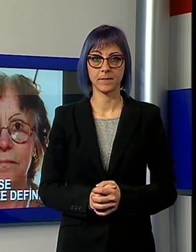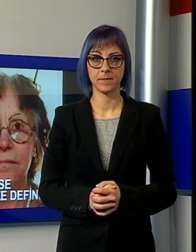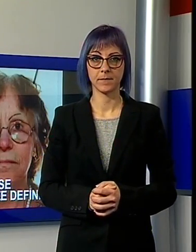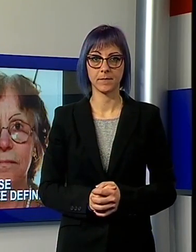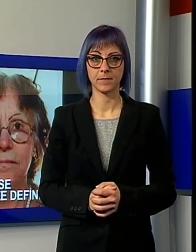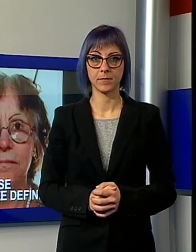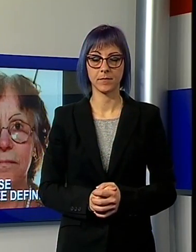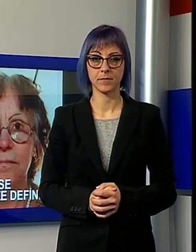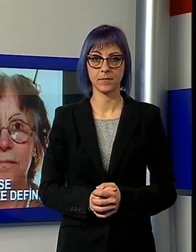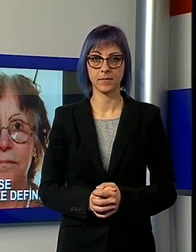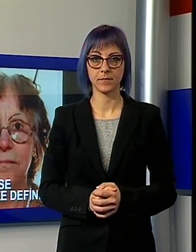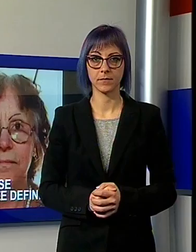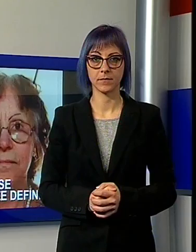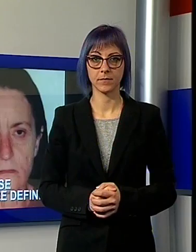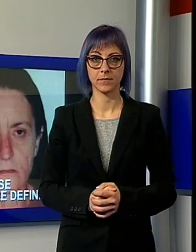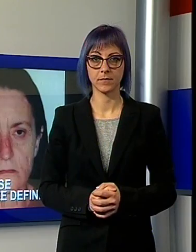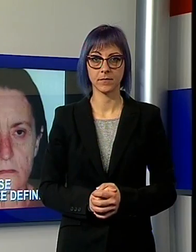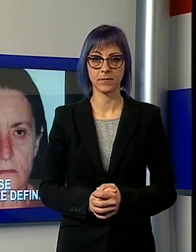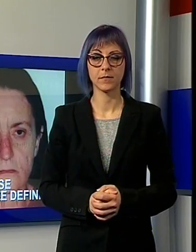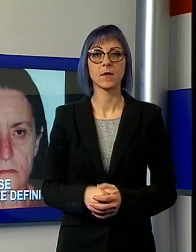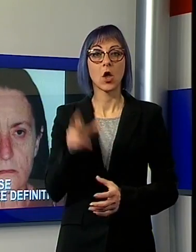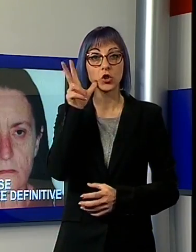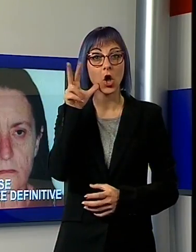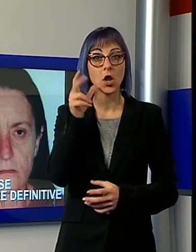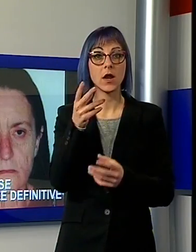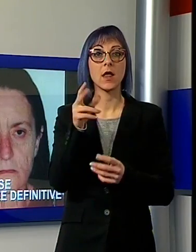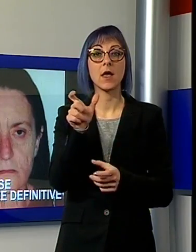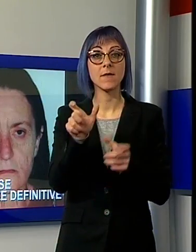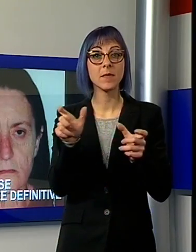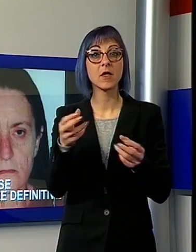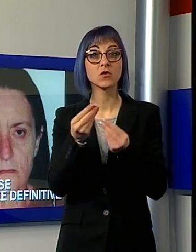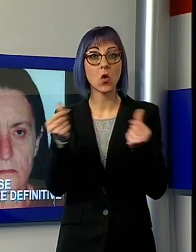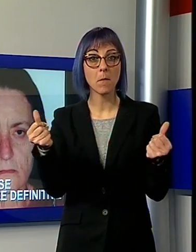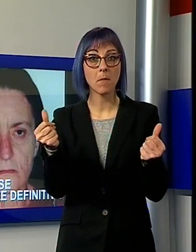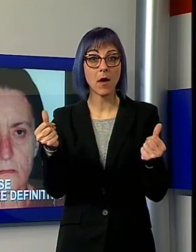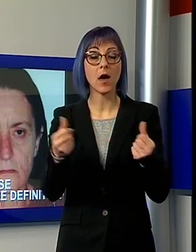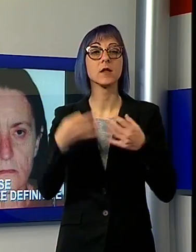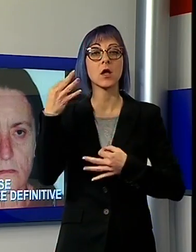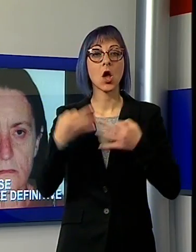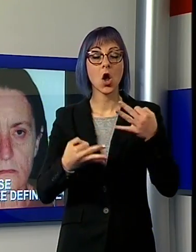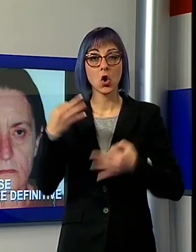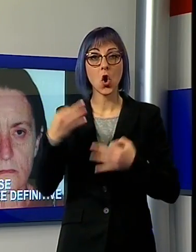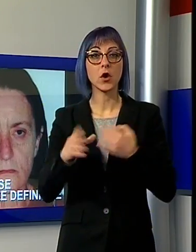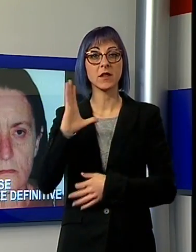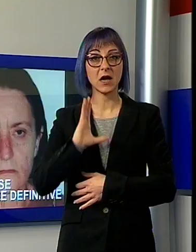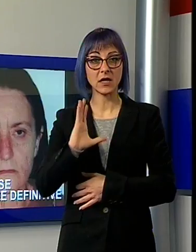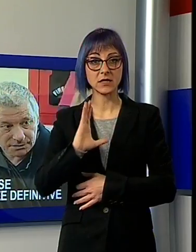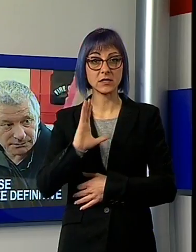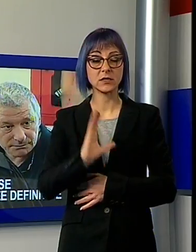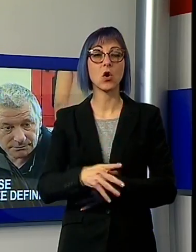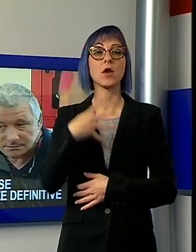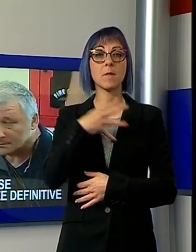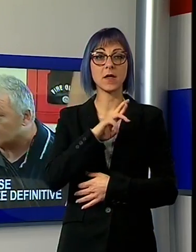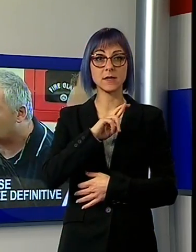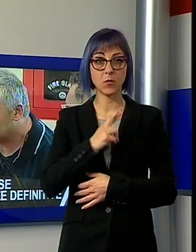Donne scomparse, ecco le sentenze definitive. La Corte di Cassazione ha confermato i 38 anni per Massimo Remorini